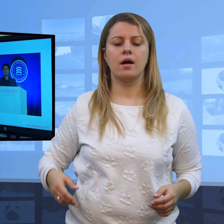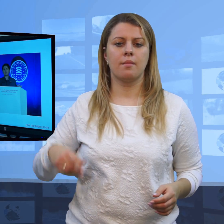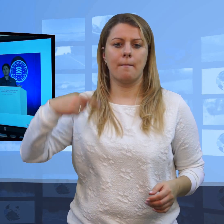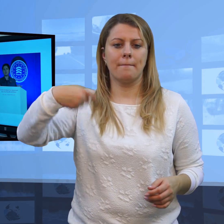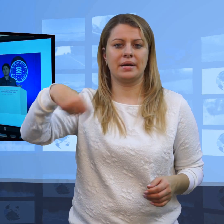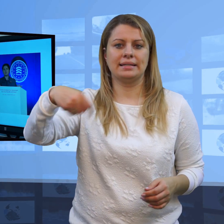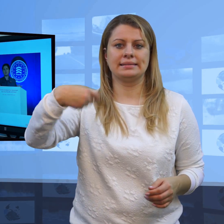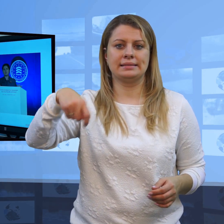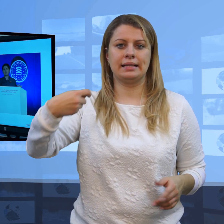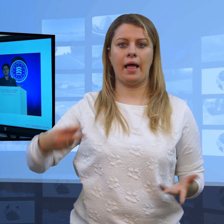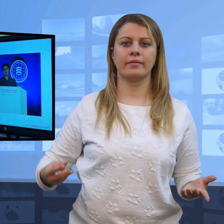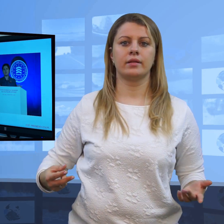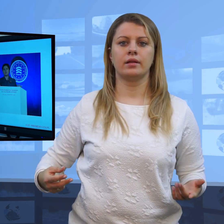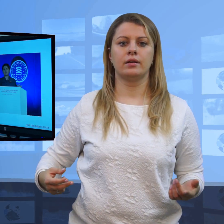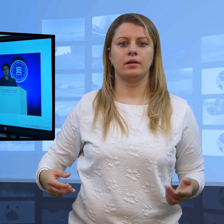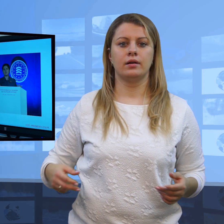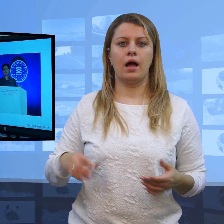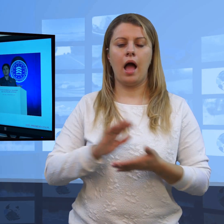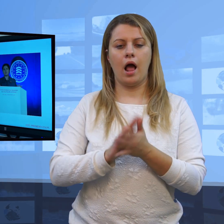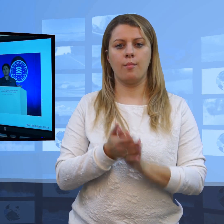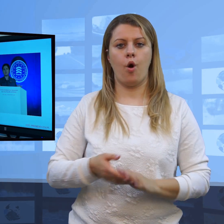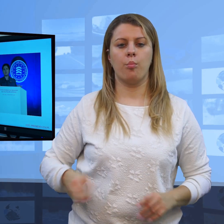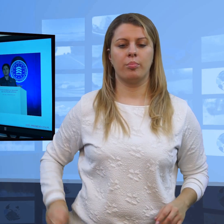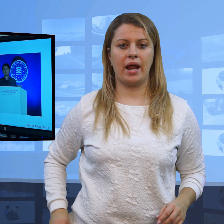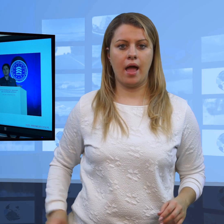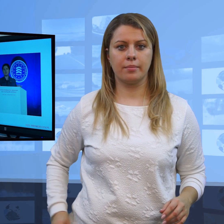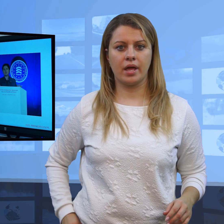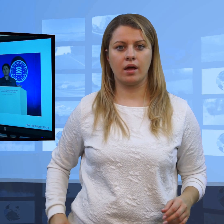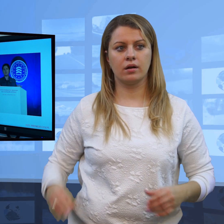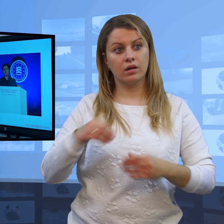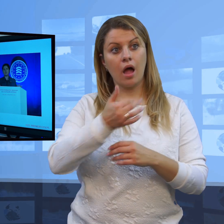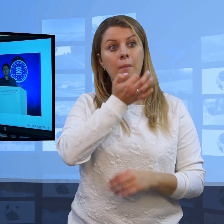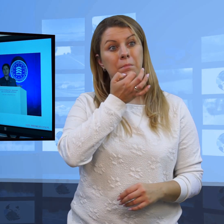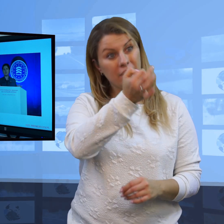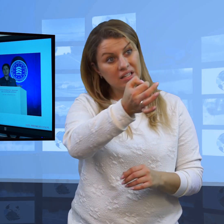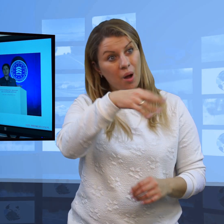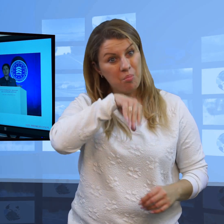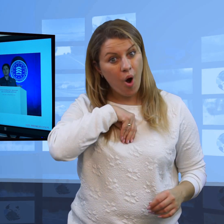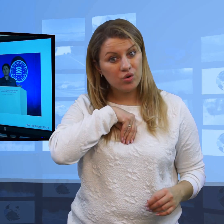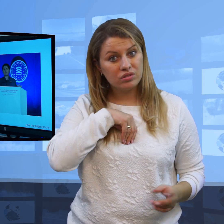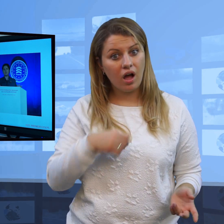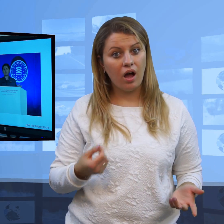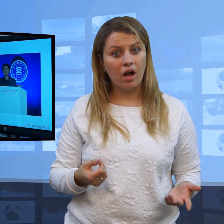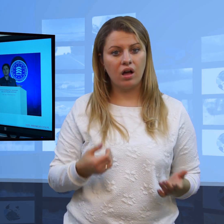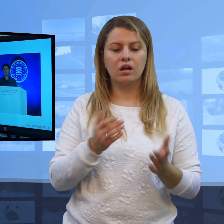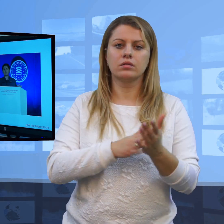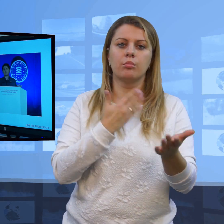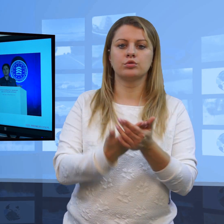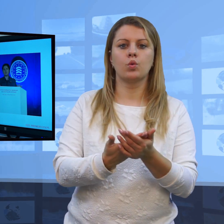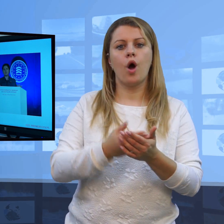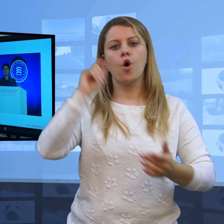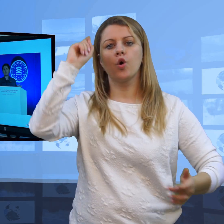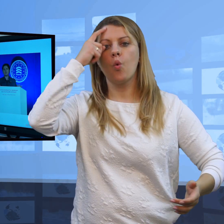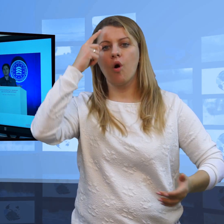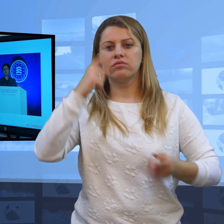Pod warunkiem, że w danym momencie robią te rzeczy, z których właśnie są znane. I polityk uprawia politykę.